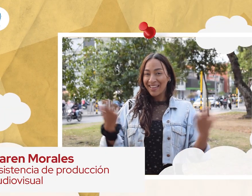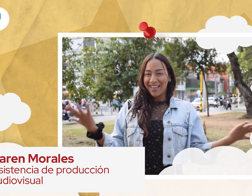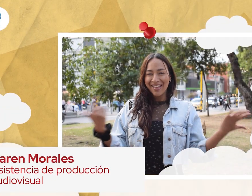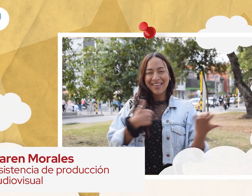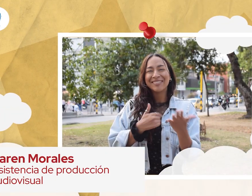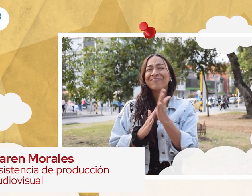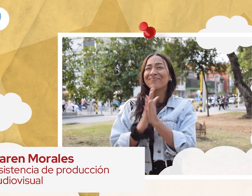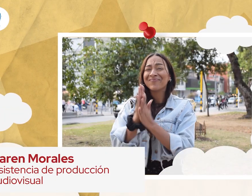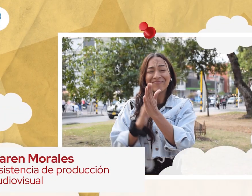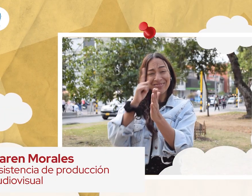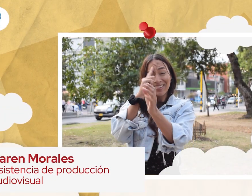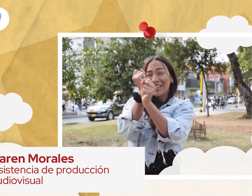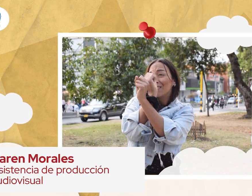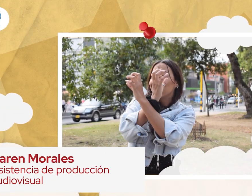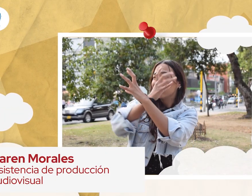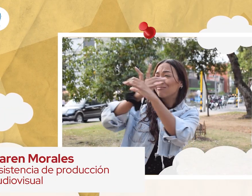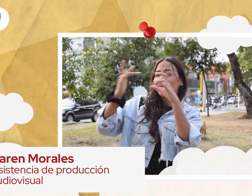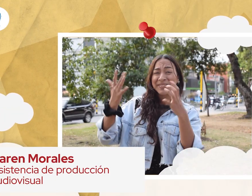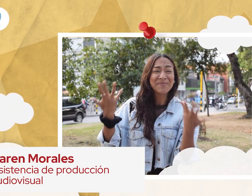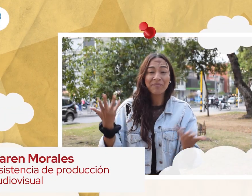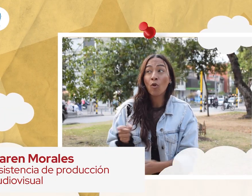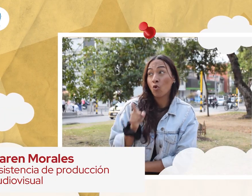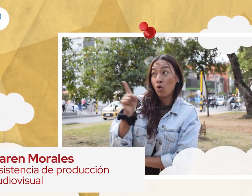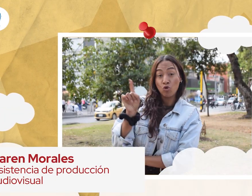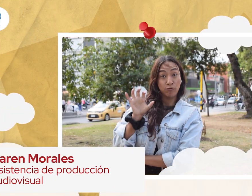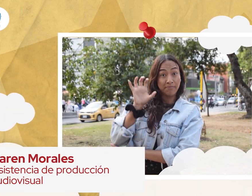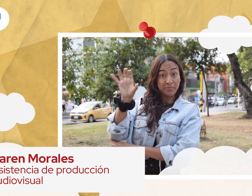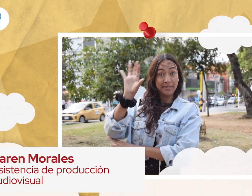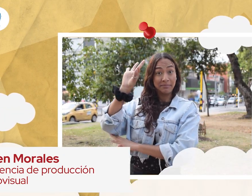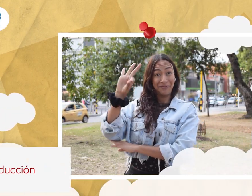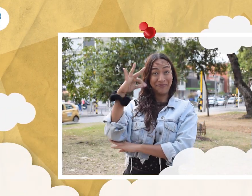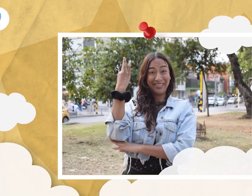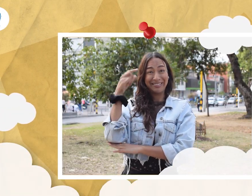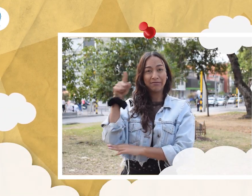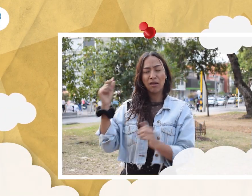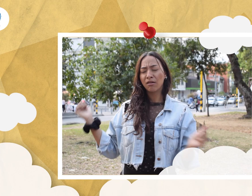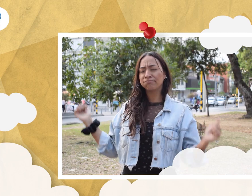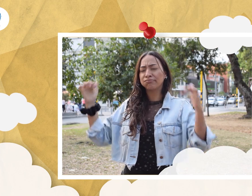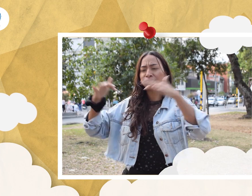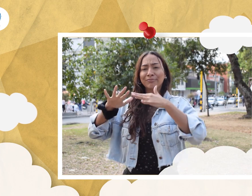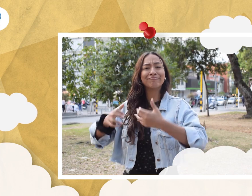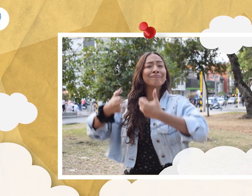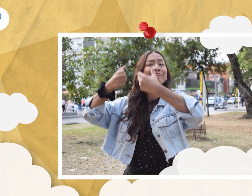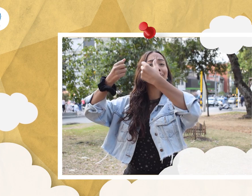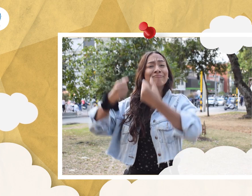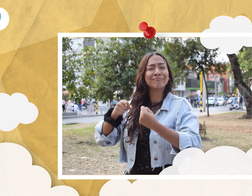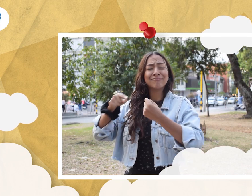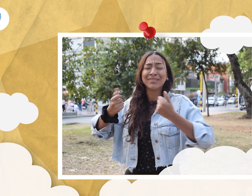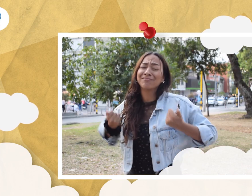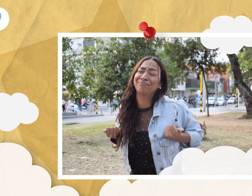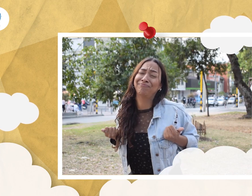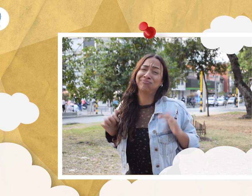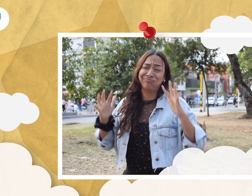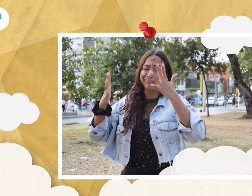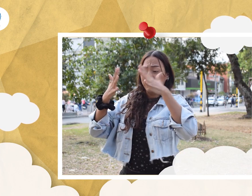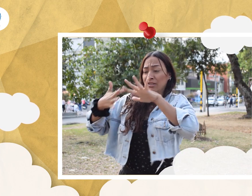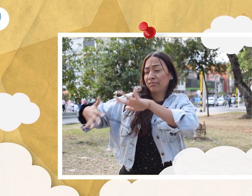Mi sueño es que así como en Francia fue la sede en donde asistieron muchas personas y se celebró a las personas